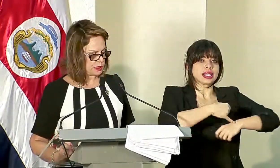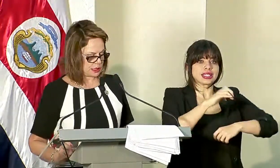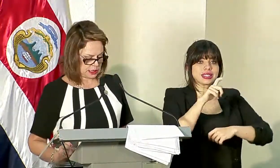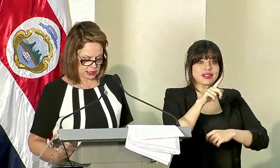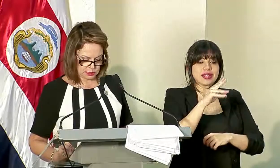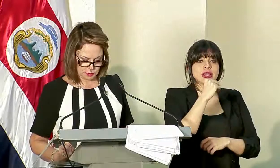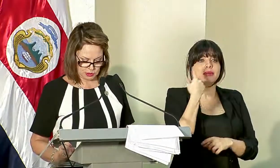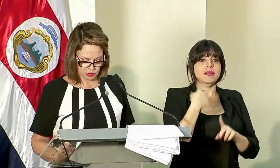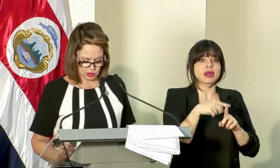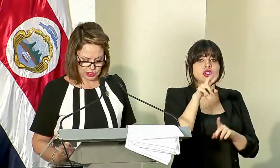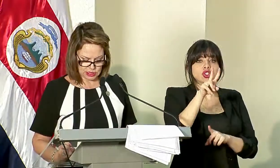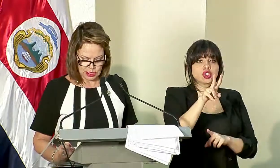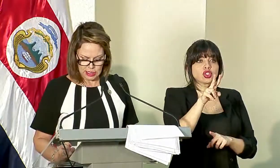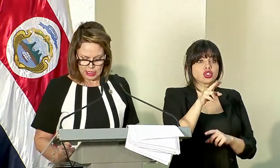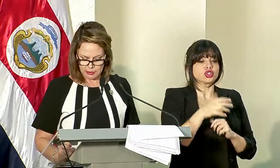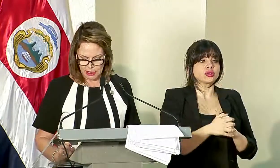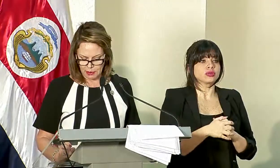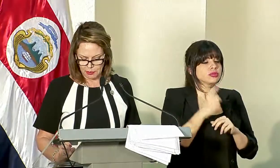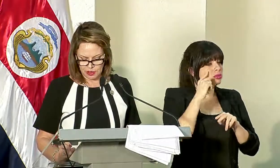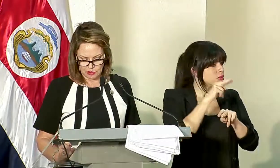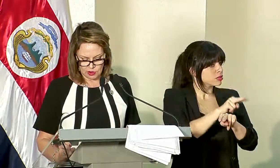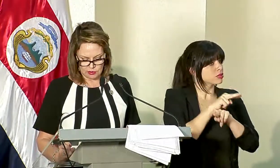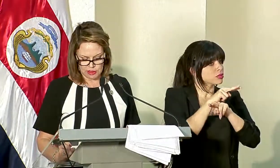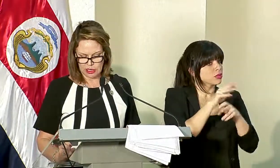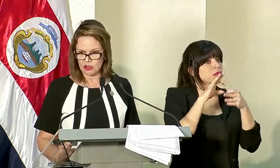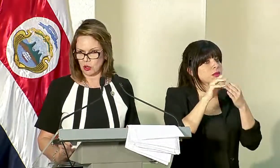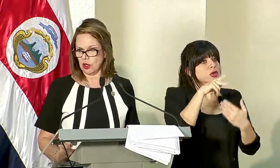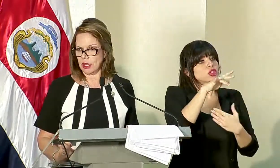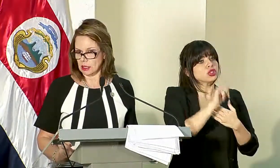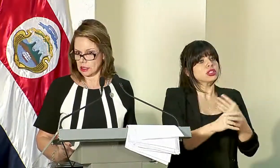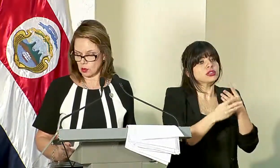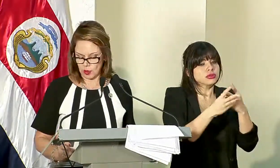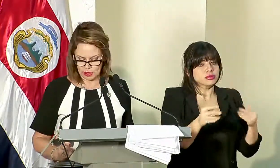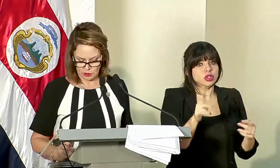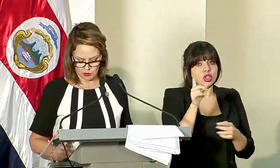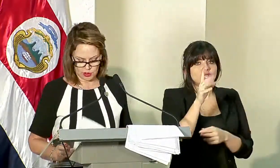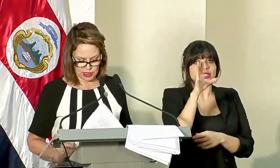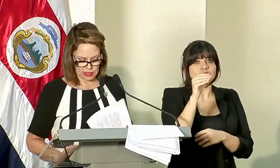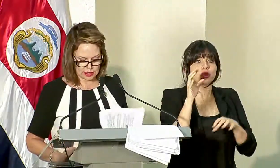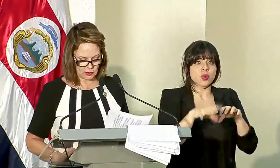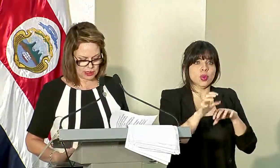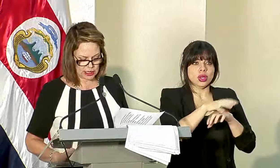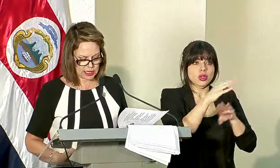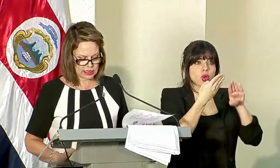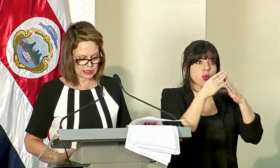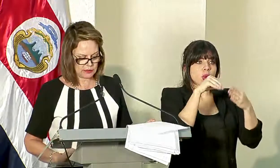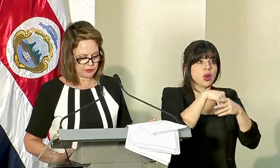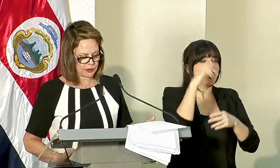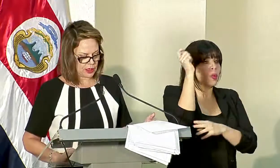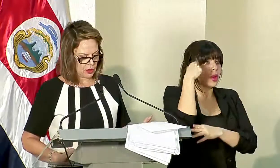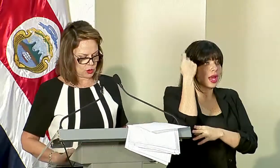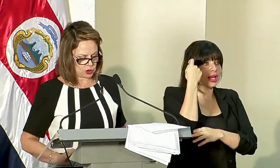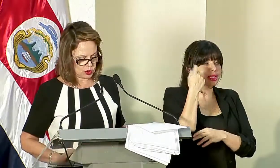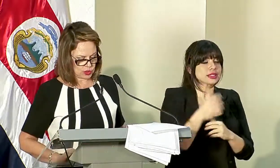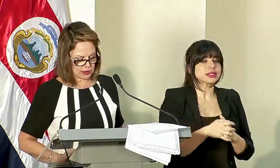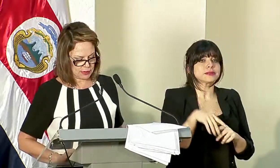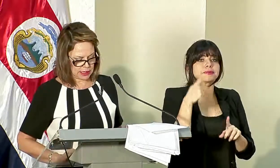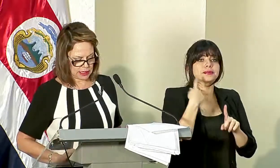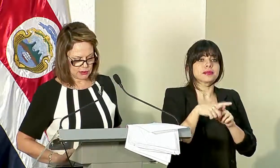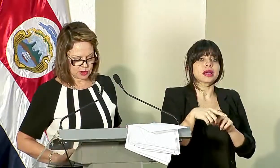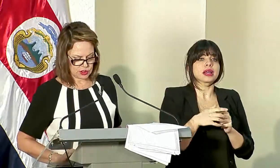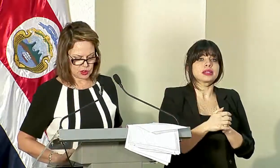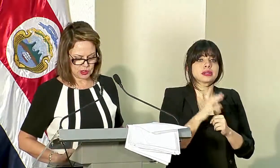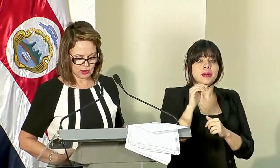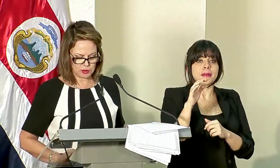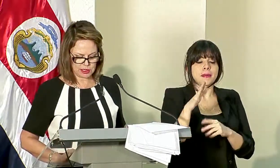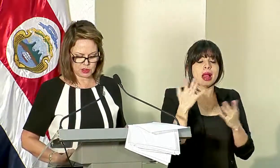y dos inspectores para proyectos de mitigación en 50 comunidades de Guanacaste. Junto con el